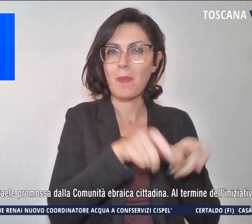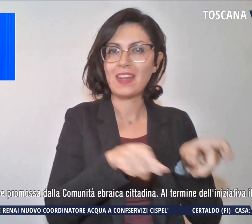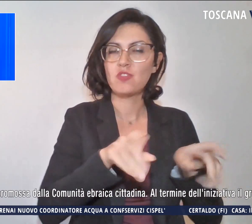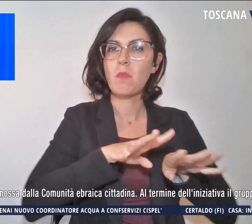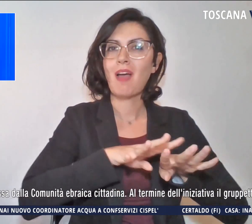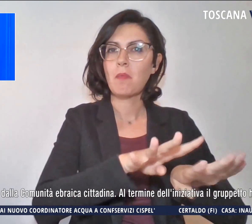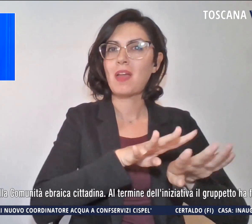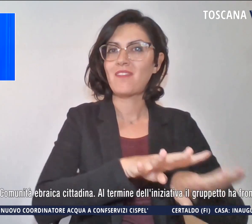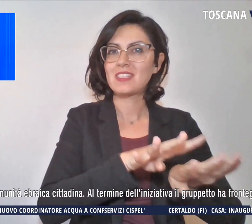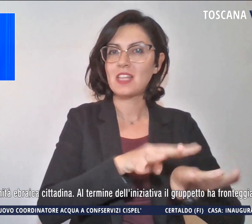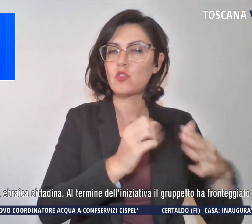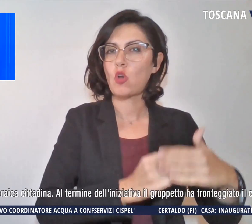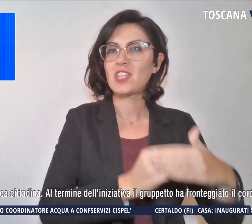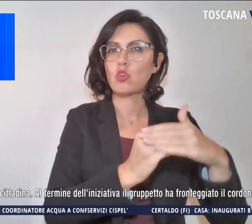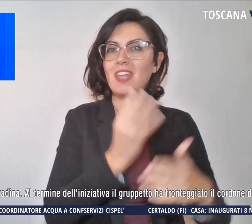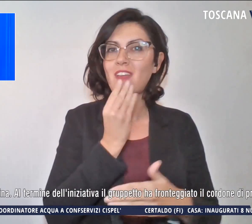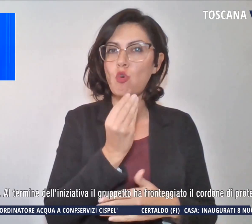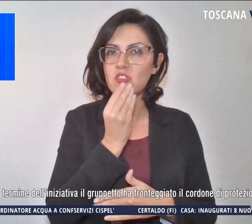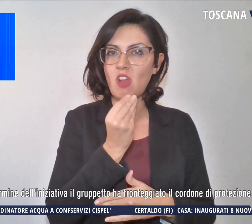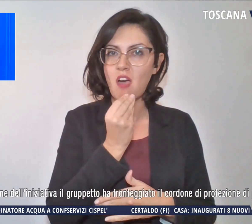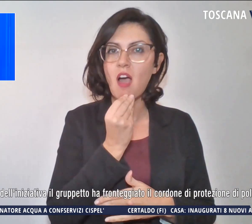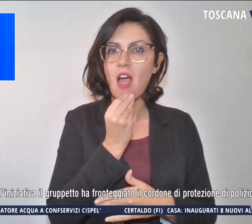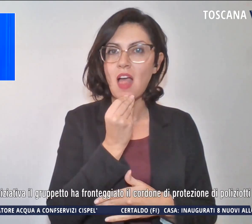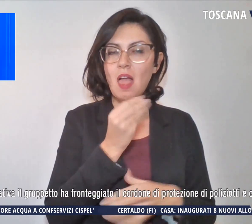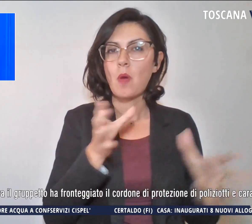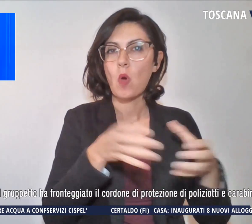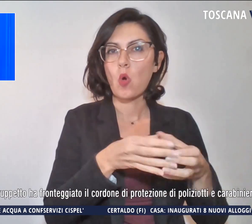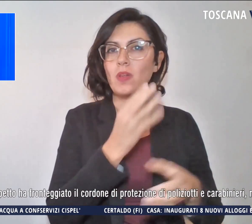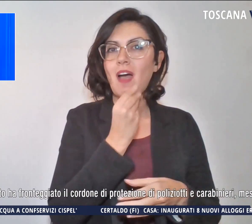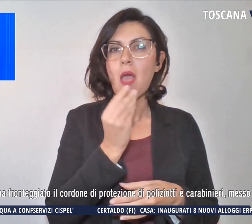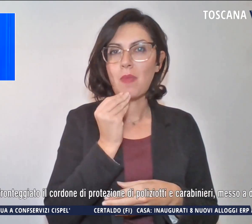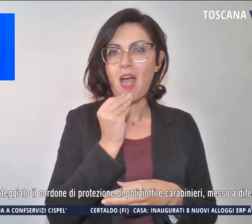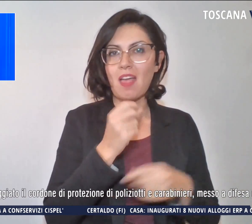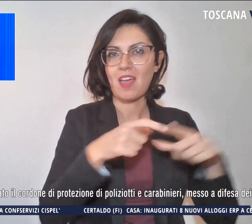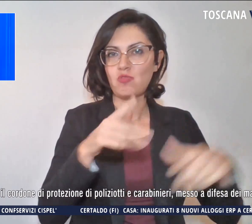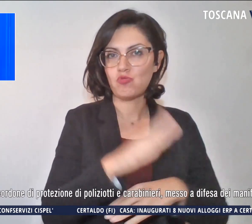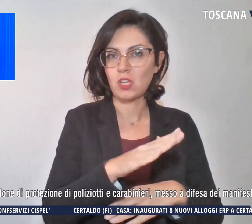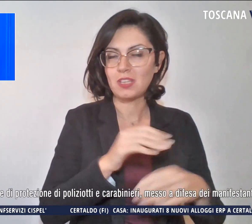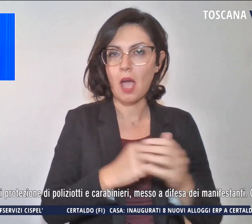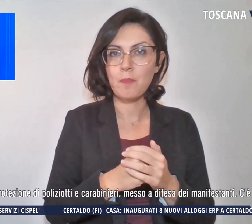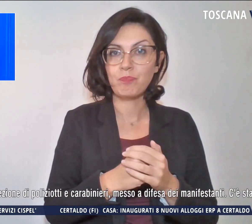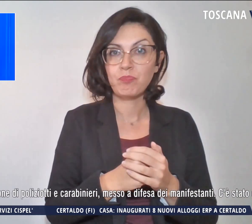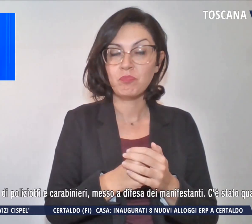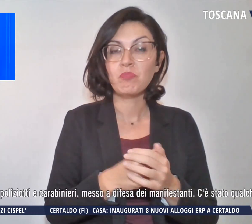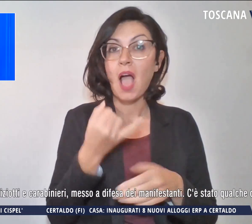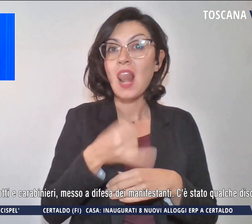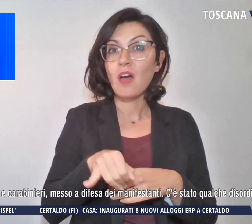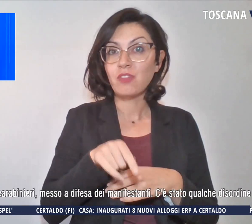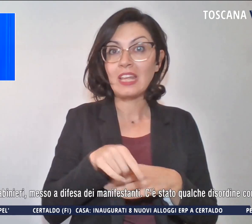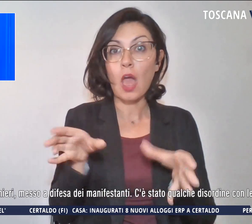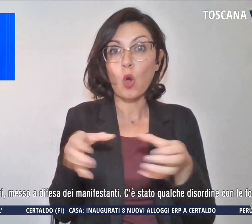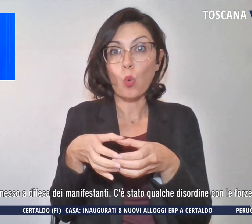per Israele promossa dalla comunità ebraica cittadina. Al termine il gruppetto ha